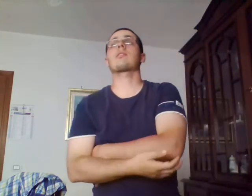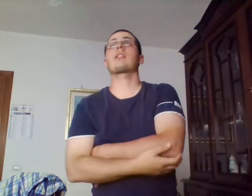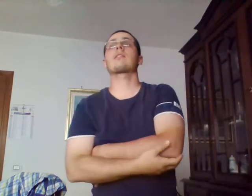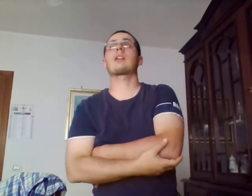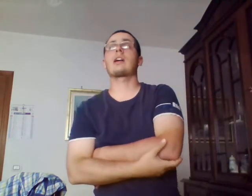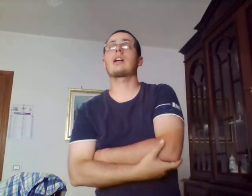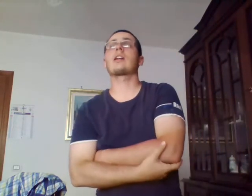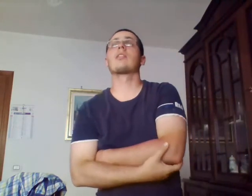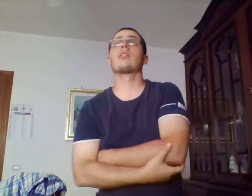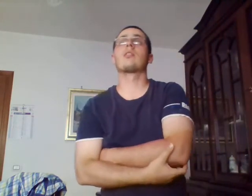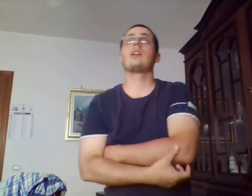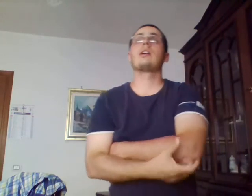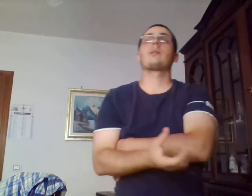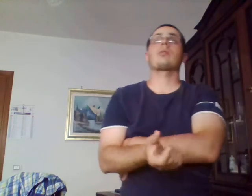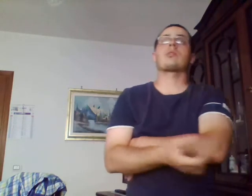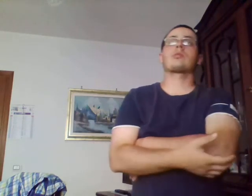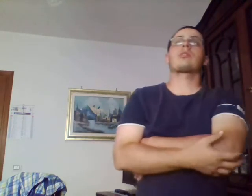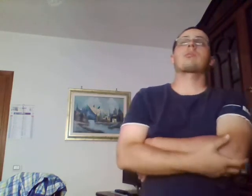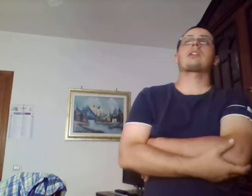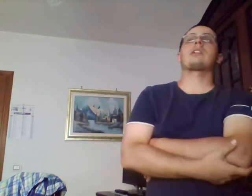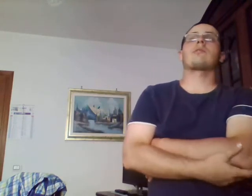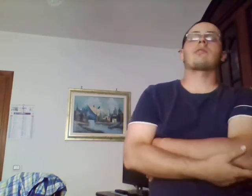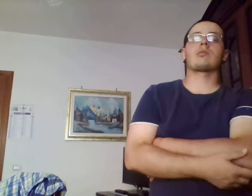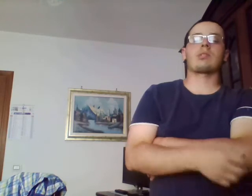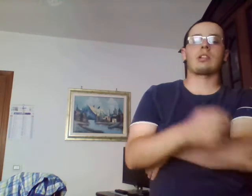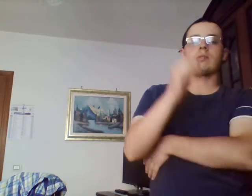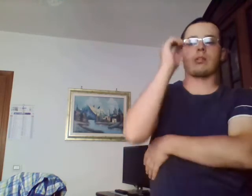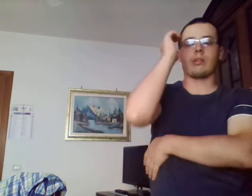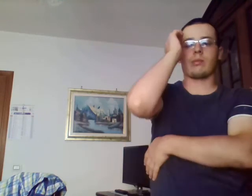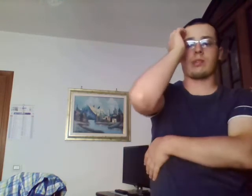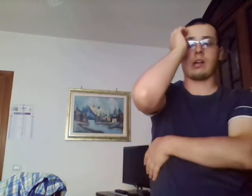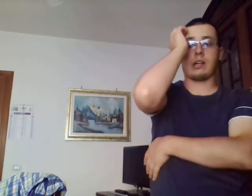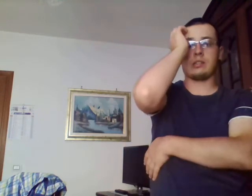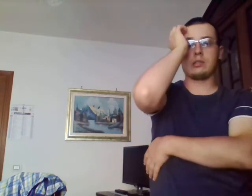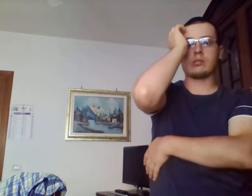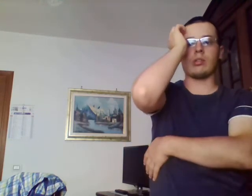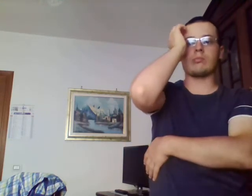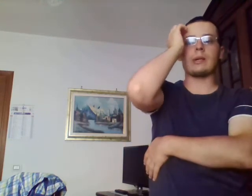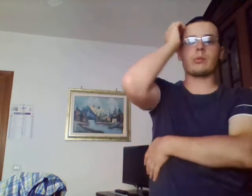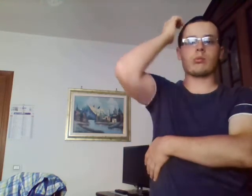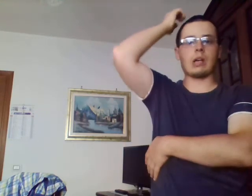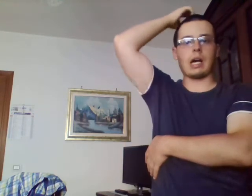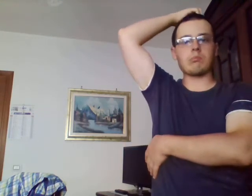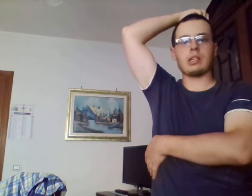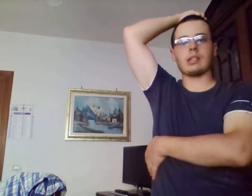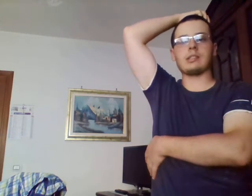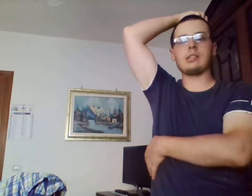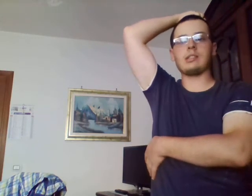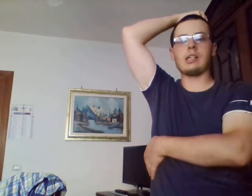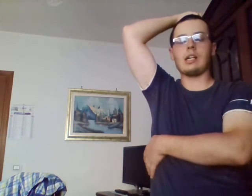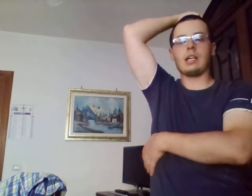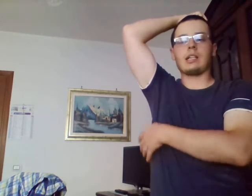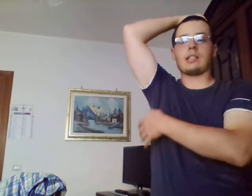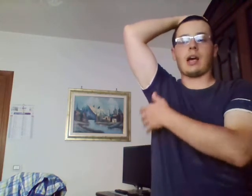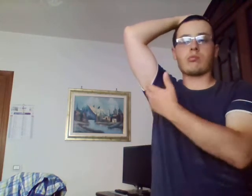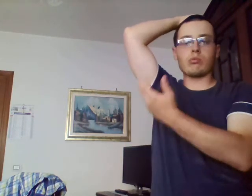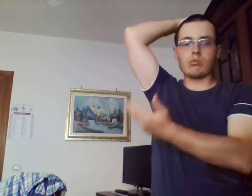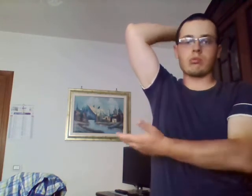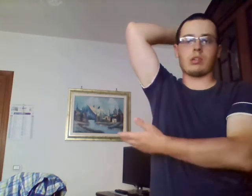Sansanello secondo me è davvero una risorsa incommensurabile di natura,